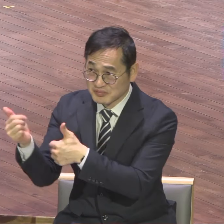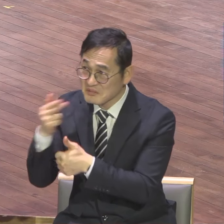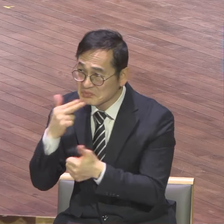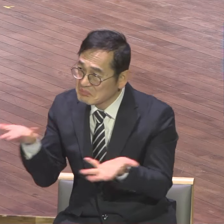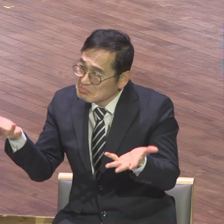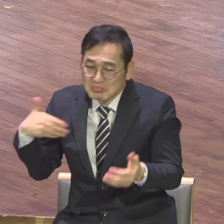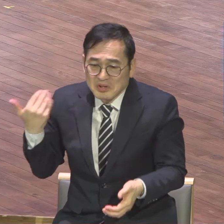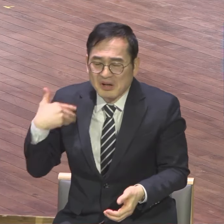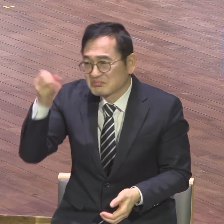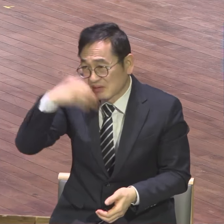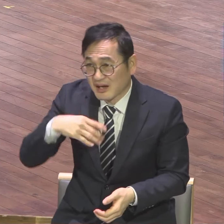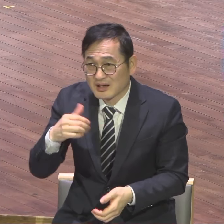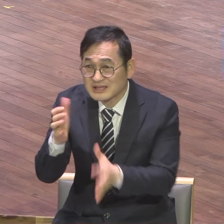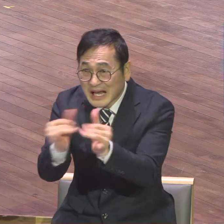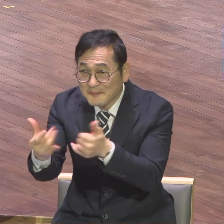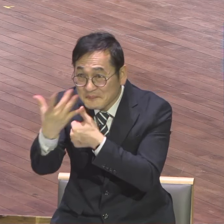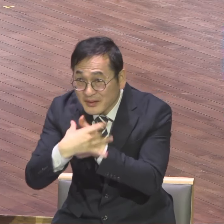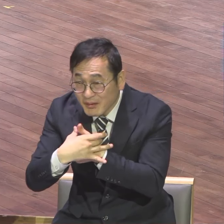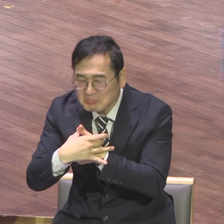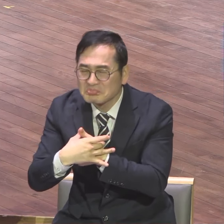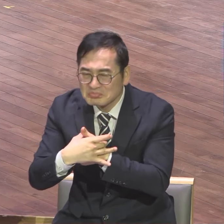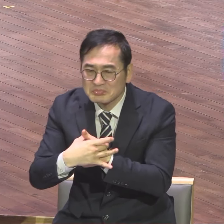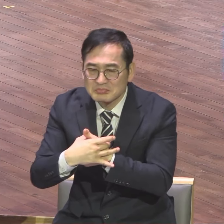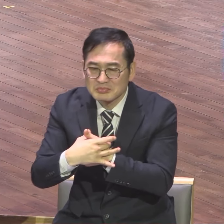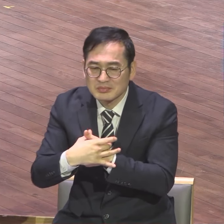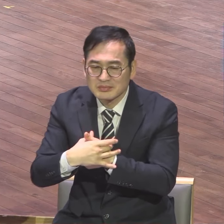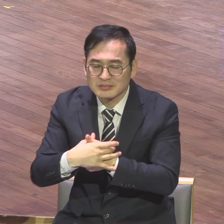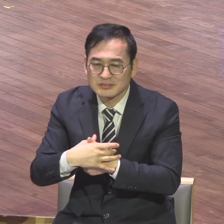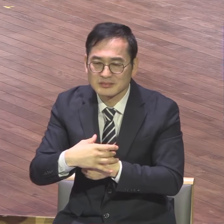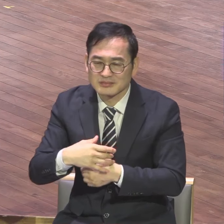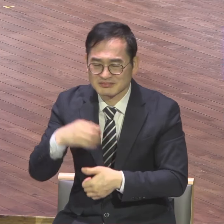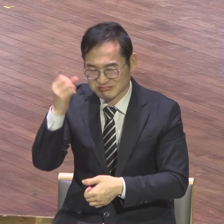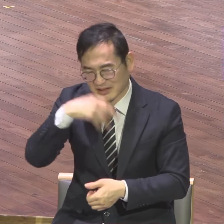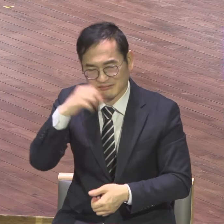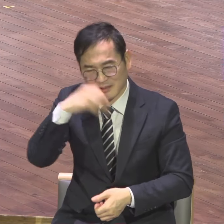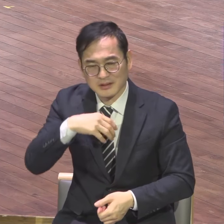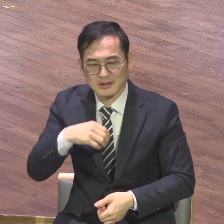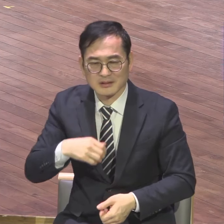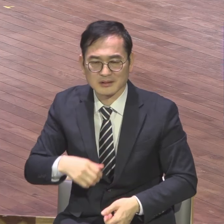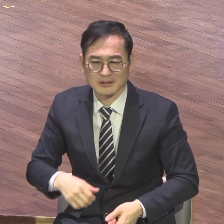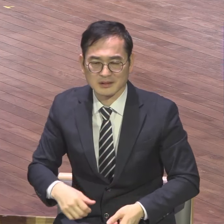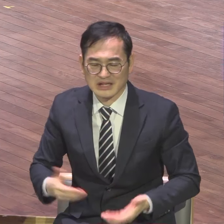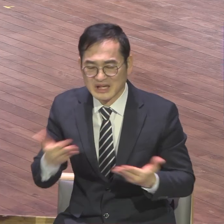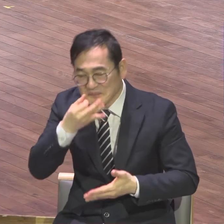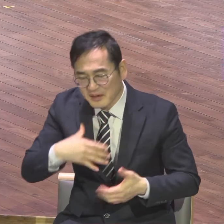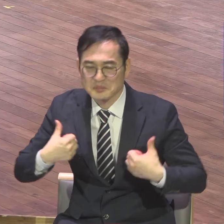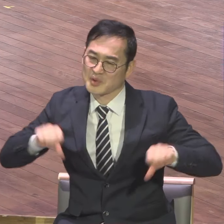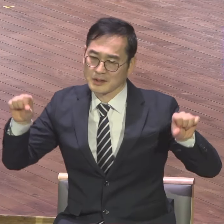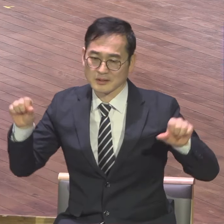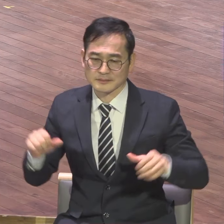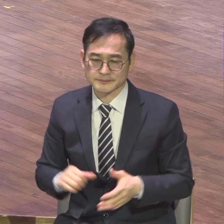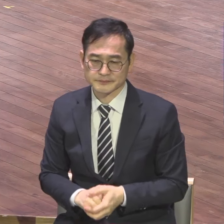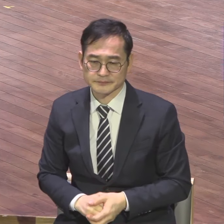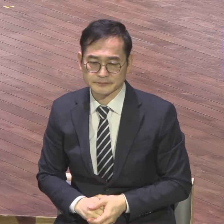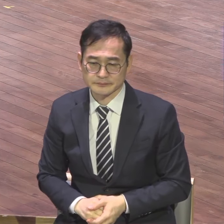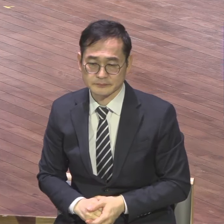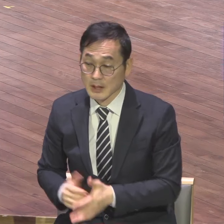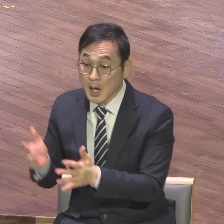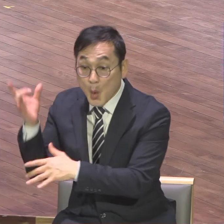예수님이 뭐라고 했어요 자기가 원하는 자를 부르시니 아무나 온 게 아니에요 원하는 자 원하는 자 특별히 우리